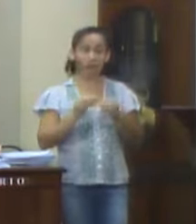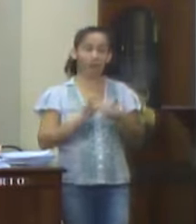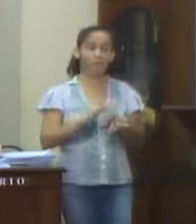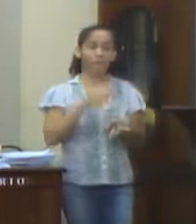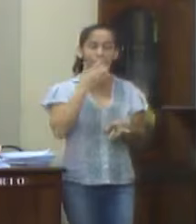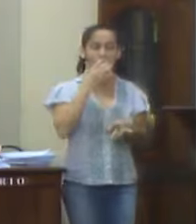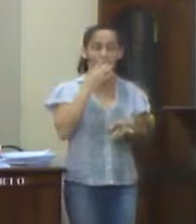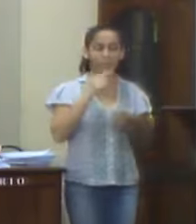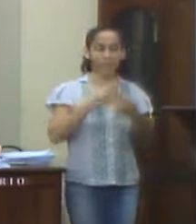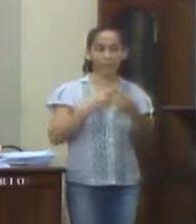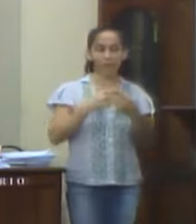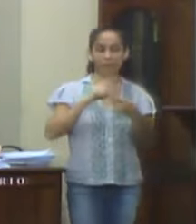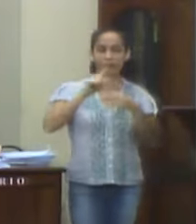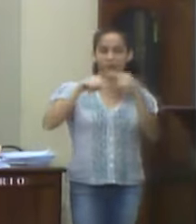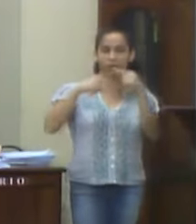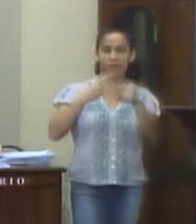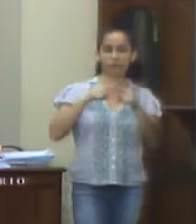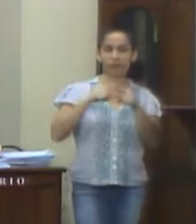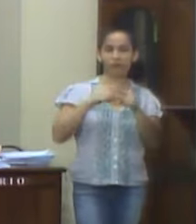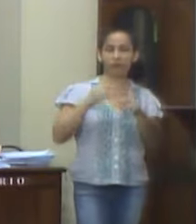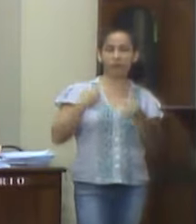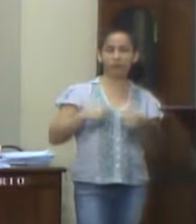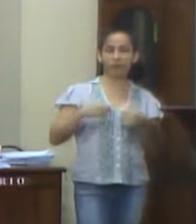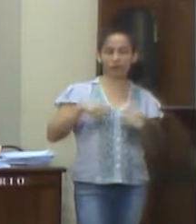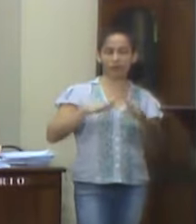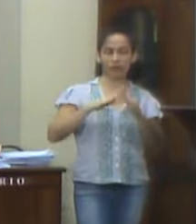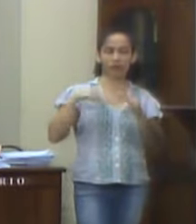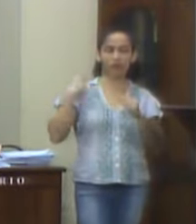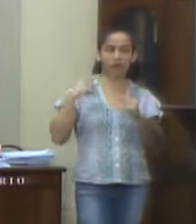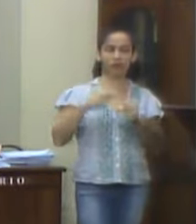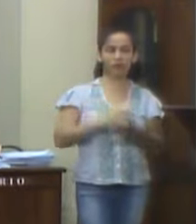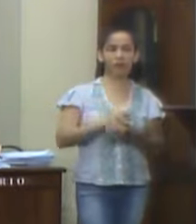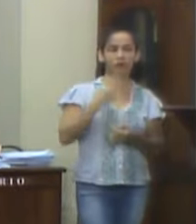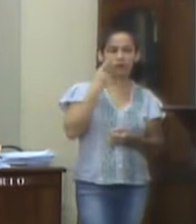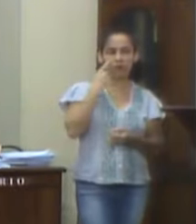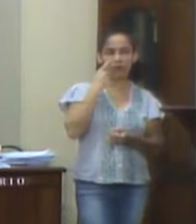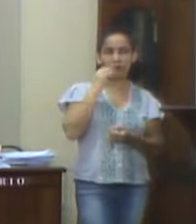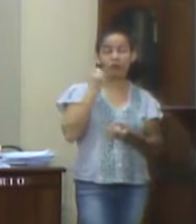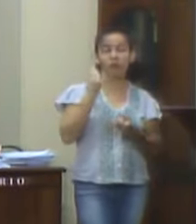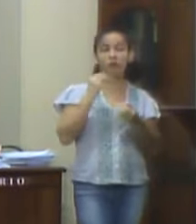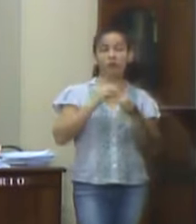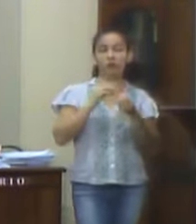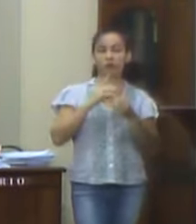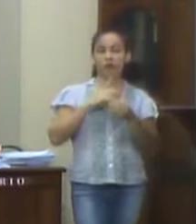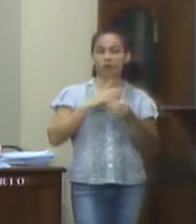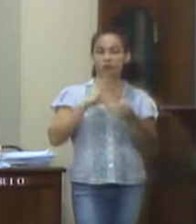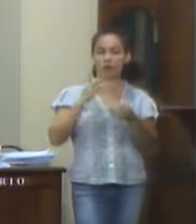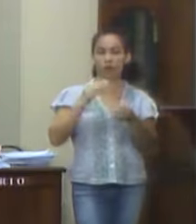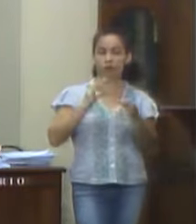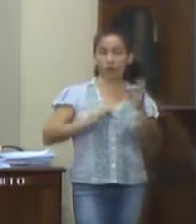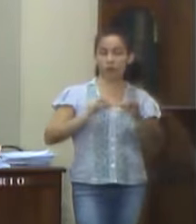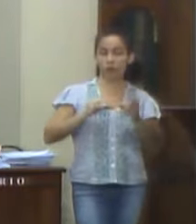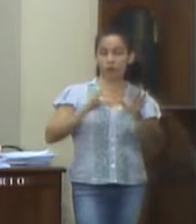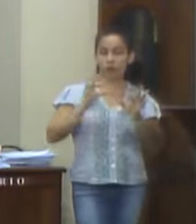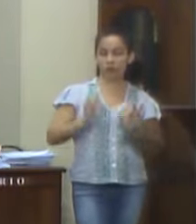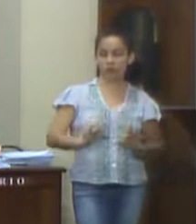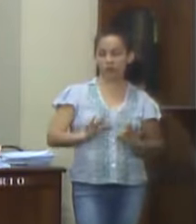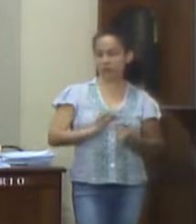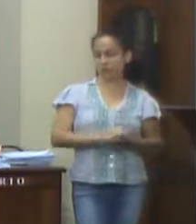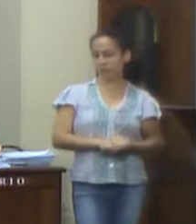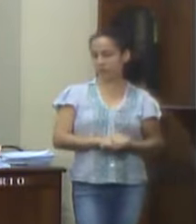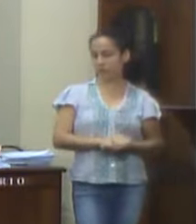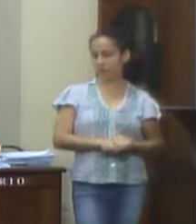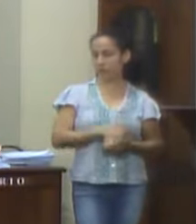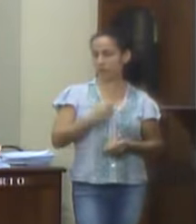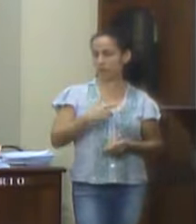decorre da imperiosa necessidade dessa Igreja Casa observar os princípios da segurança jurídica, da vedação à não